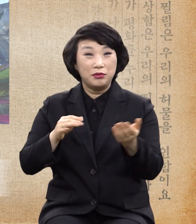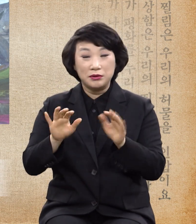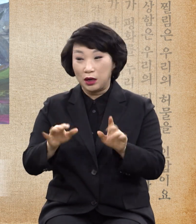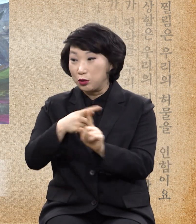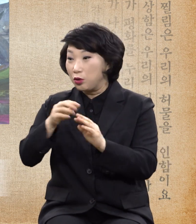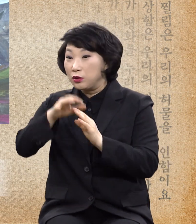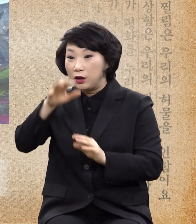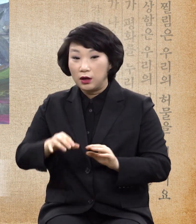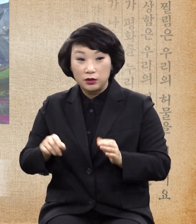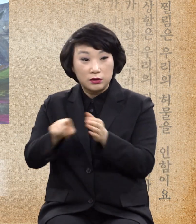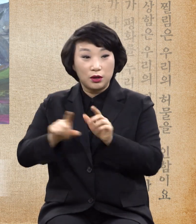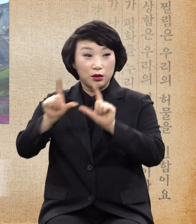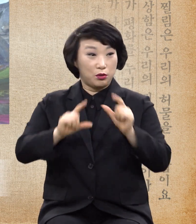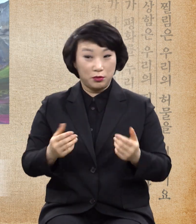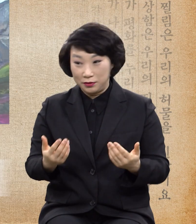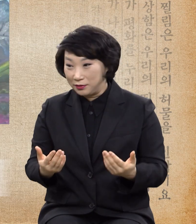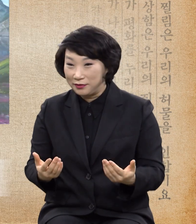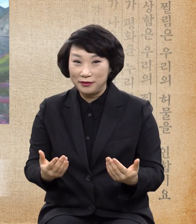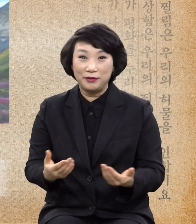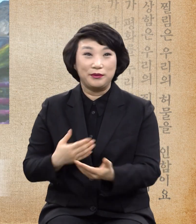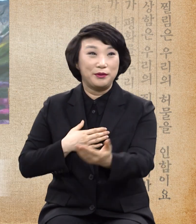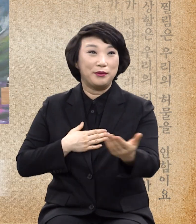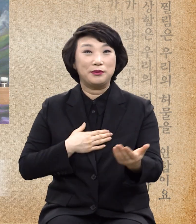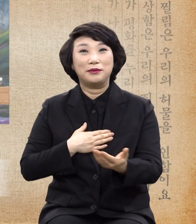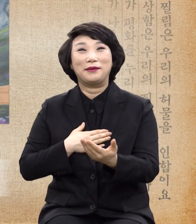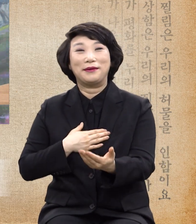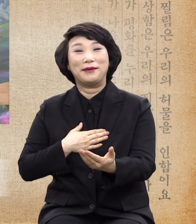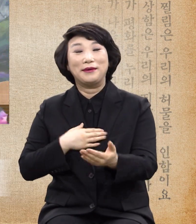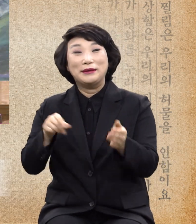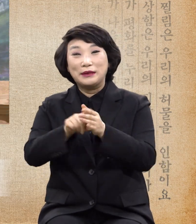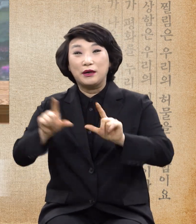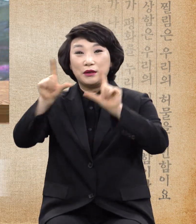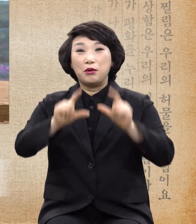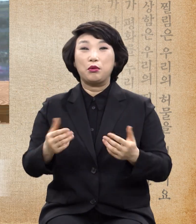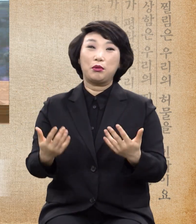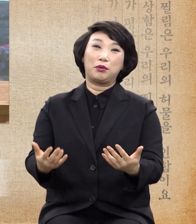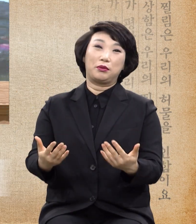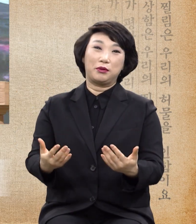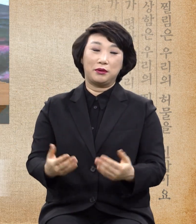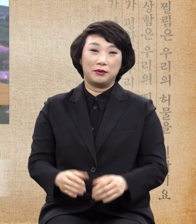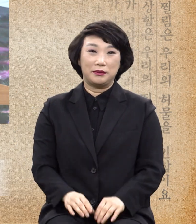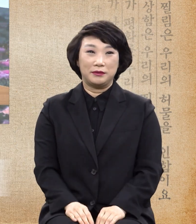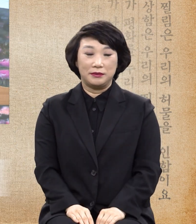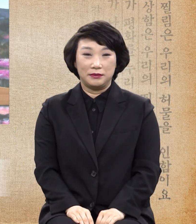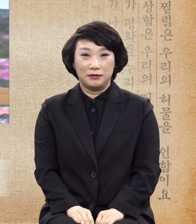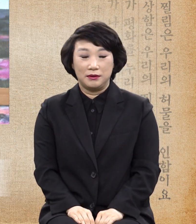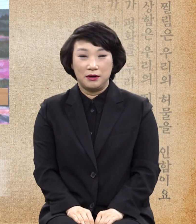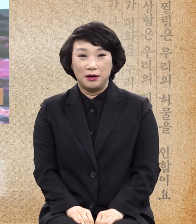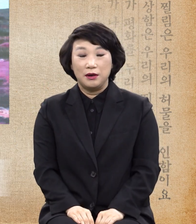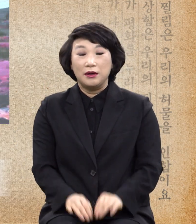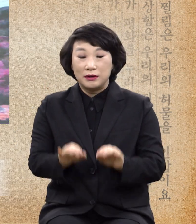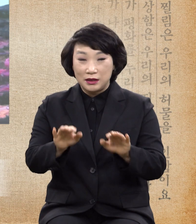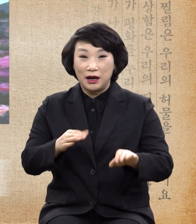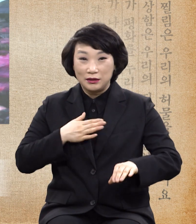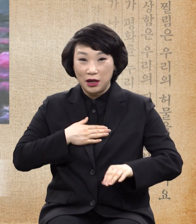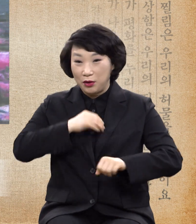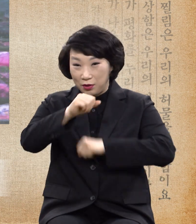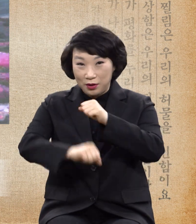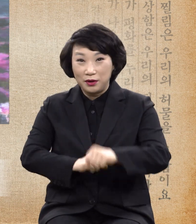교회가 어디 있느냐고 도대체 신앙생활은 어디 있어요 그럼 어디서 내 마음대로 왔다 갔다